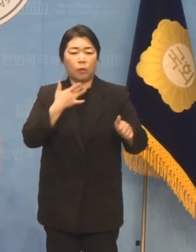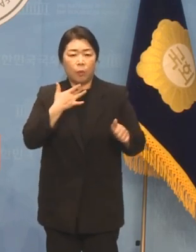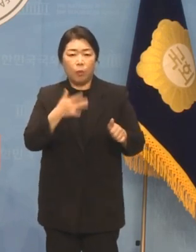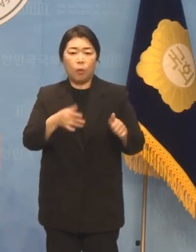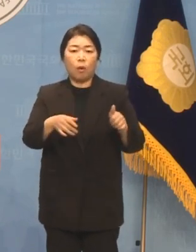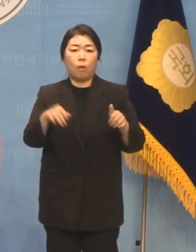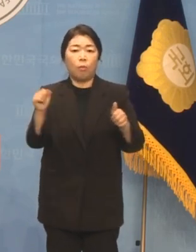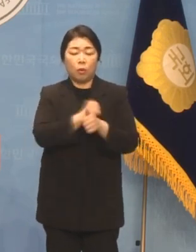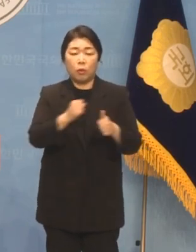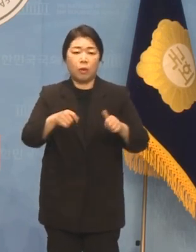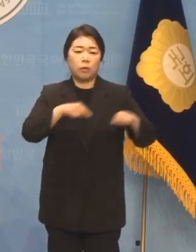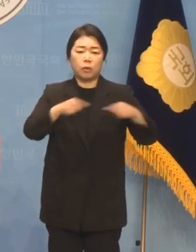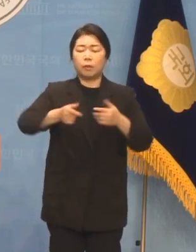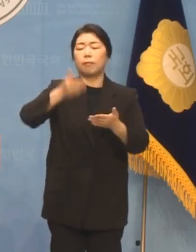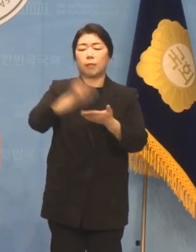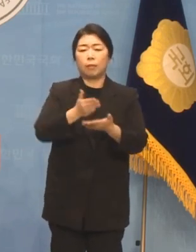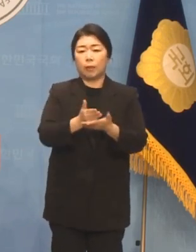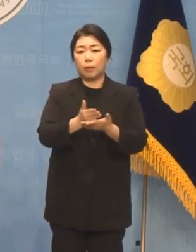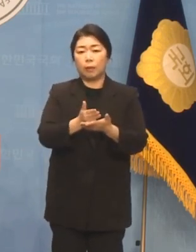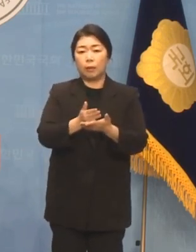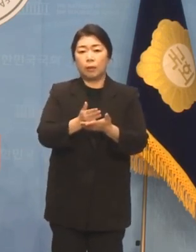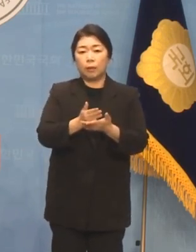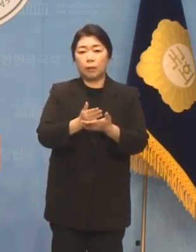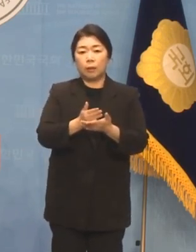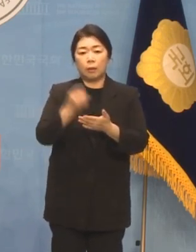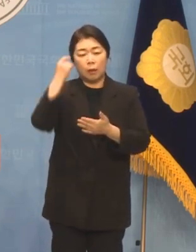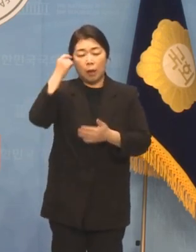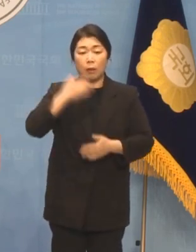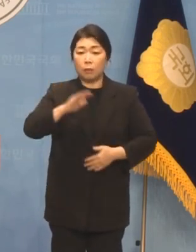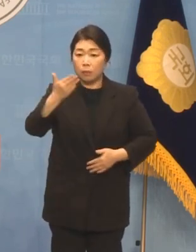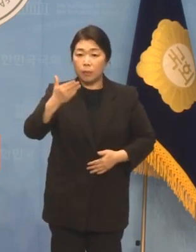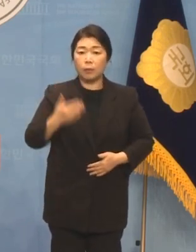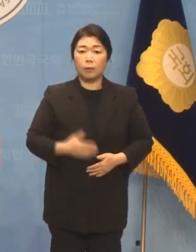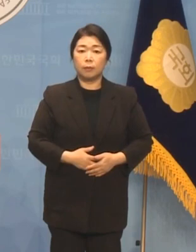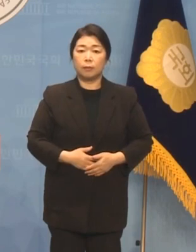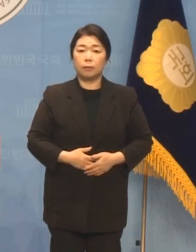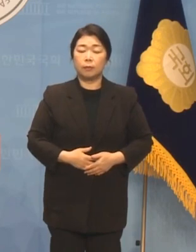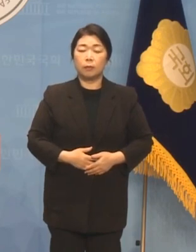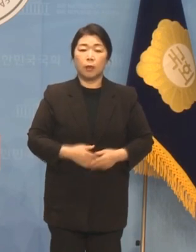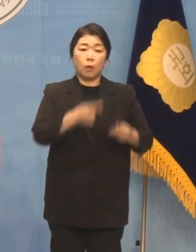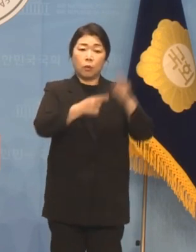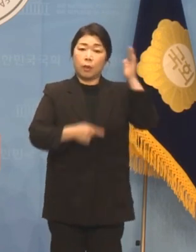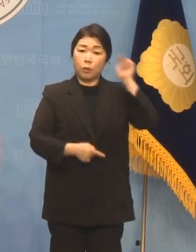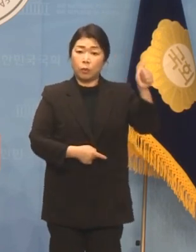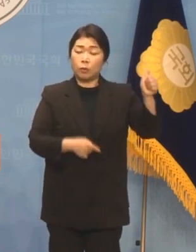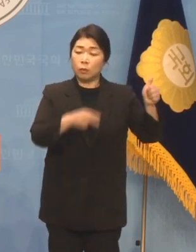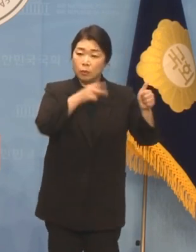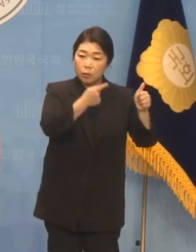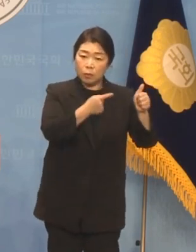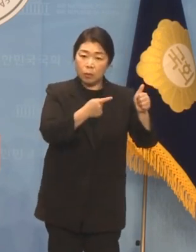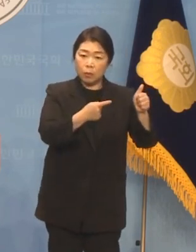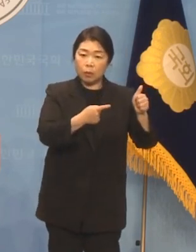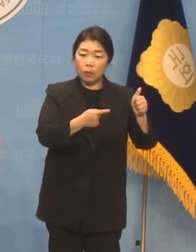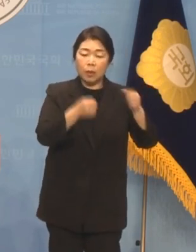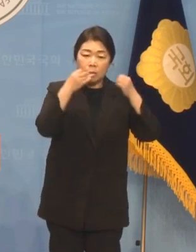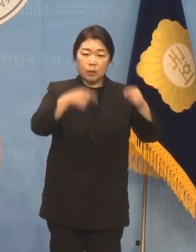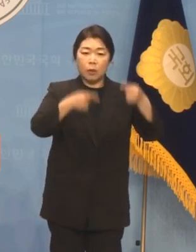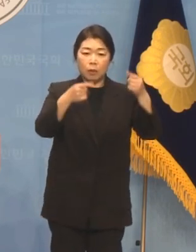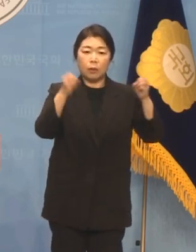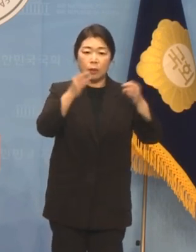정치는 절대 안 된다는 것이 교훈이었습니다. 윤석열 대통령마저도 10년 대담에서